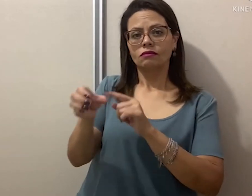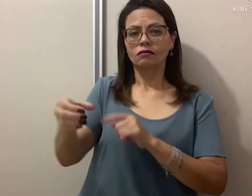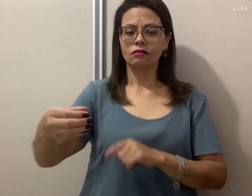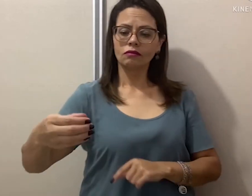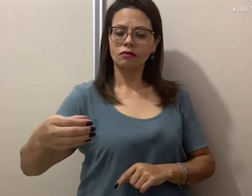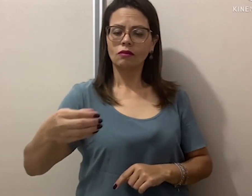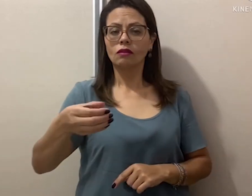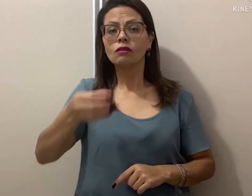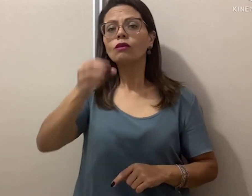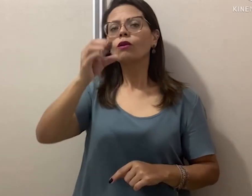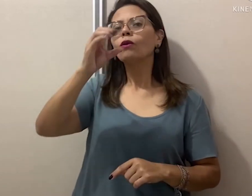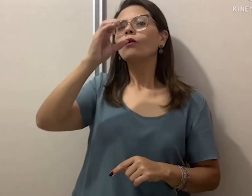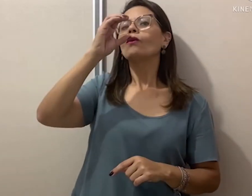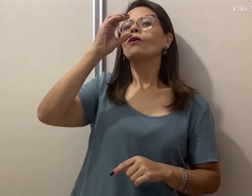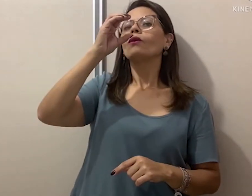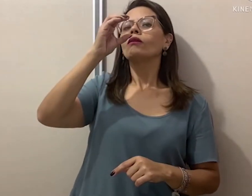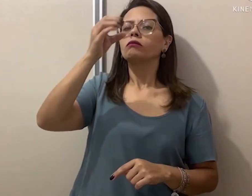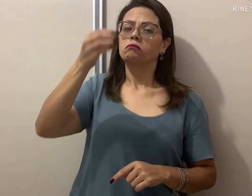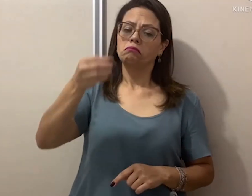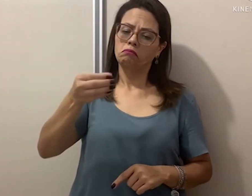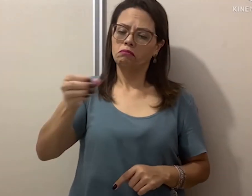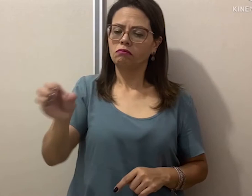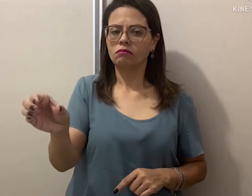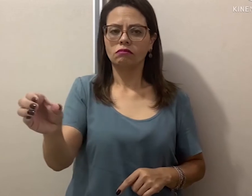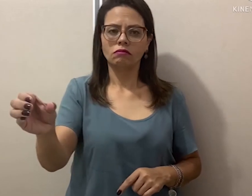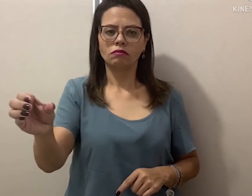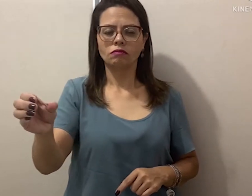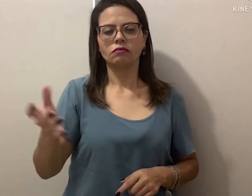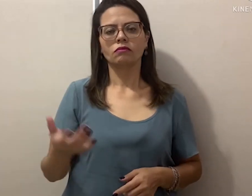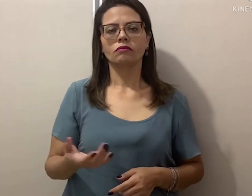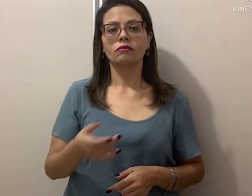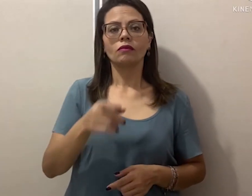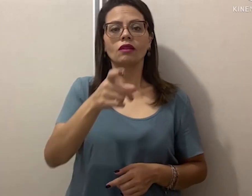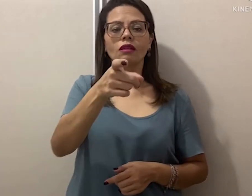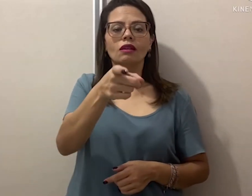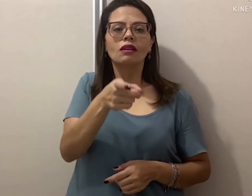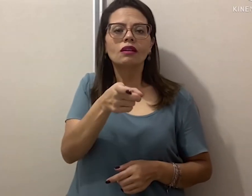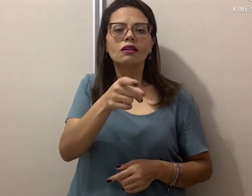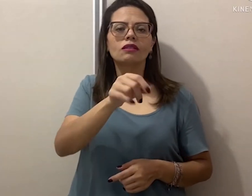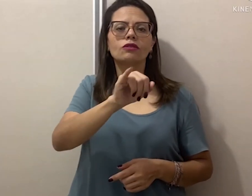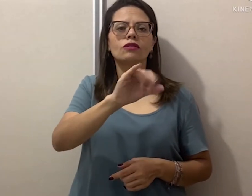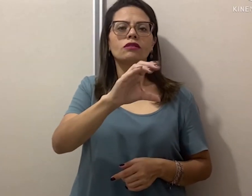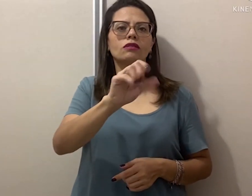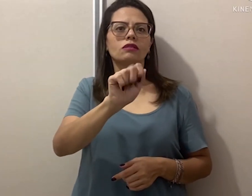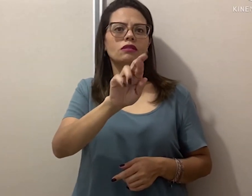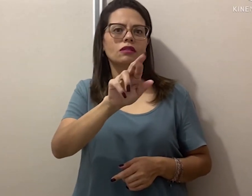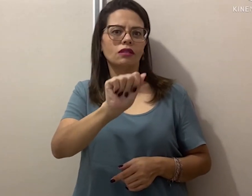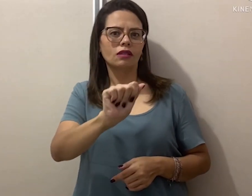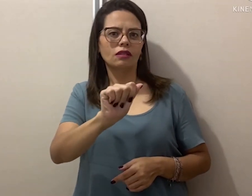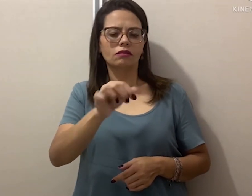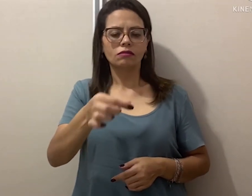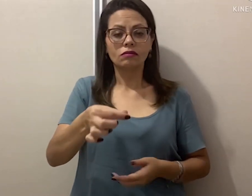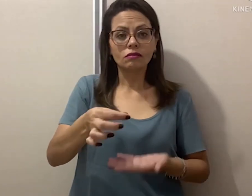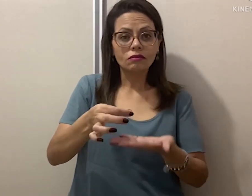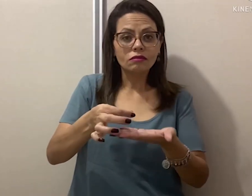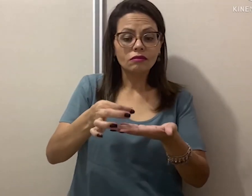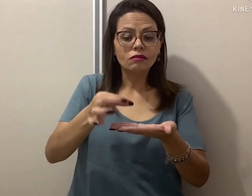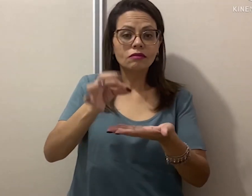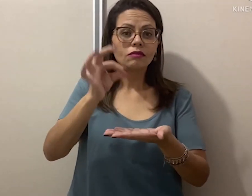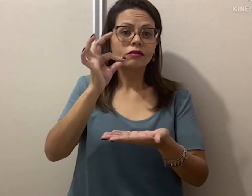copo, olha a configuração de mão, pegar o copo, xícara,